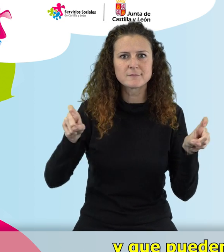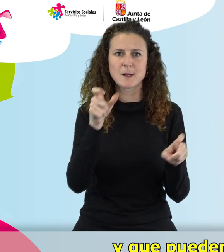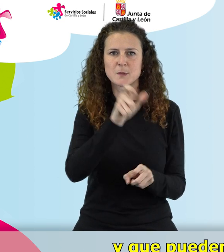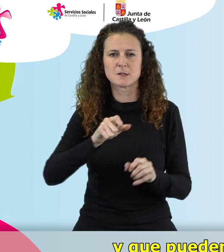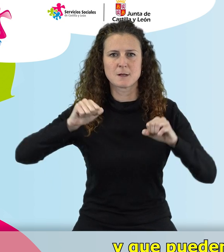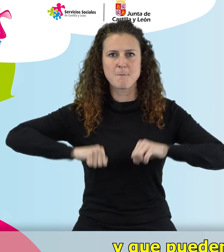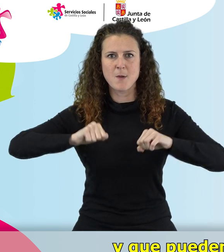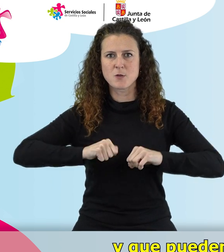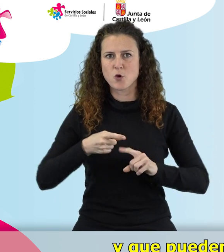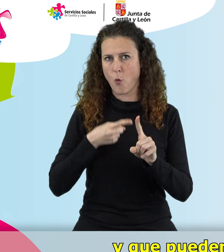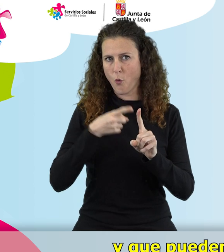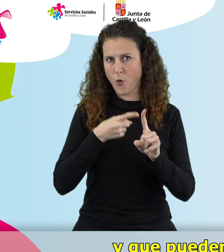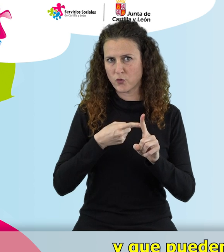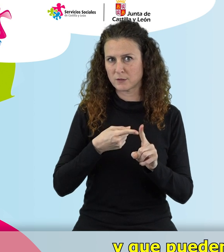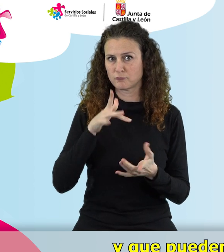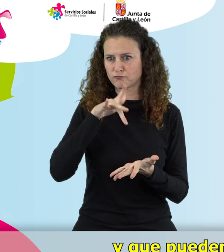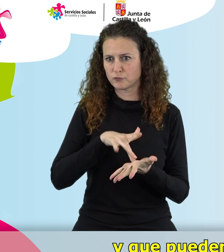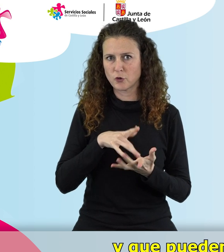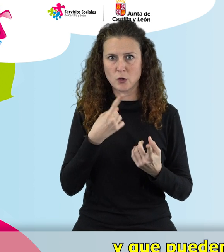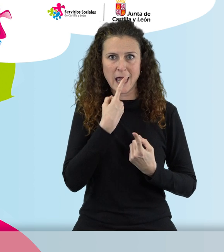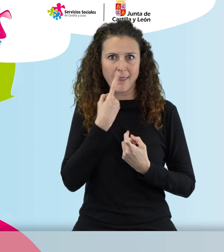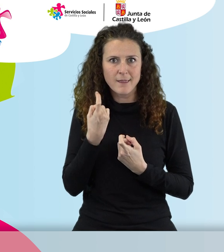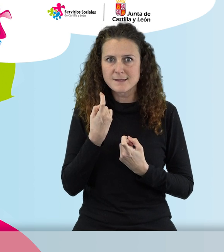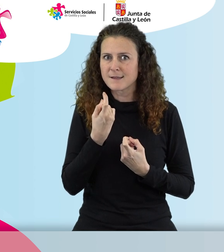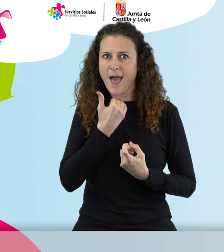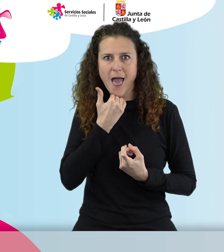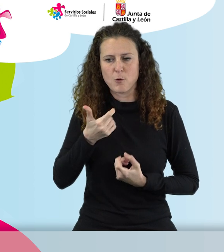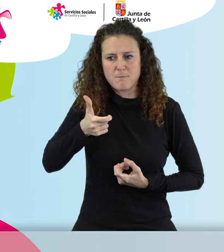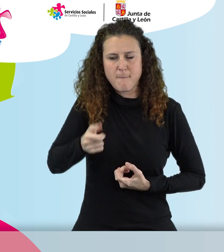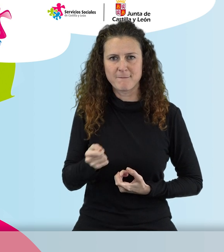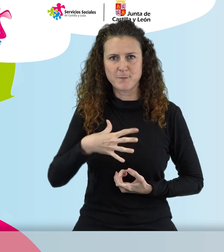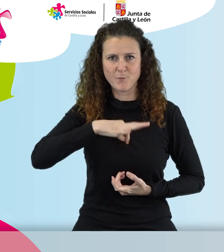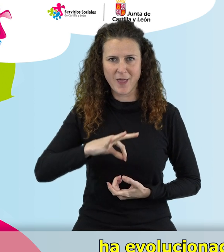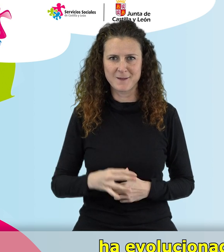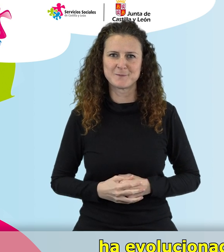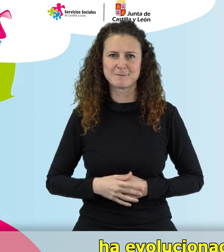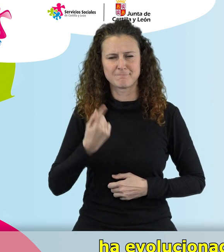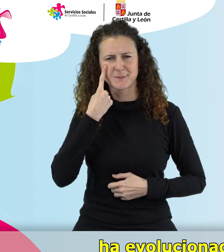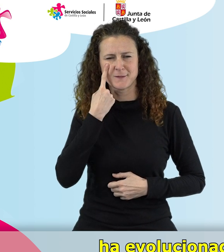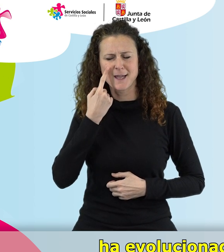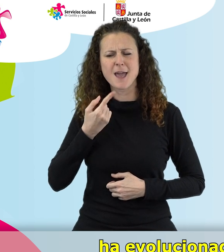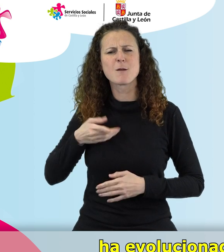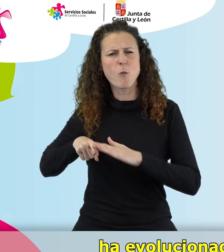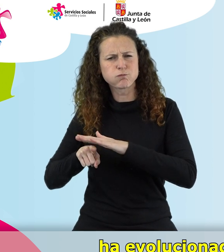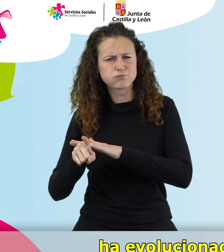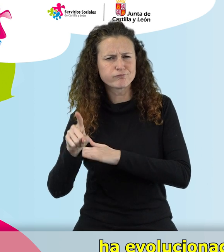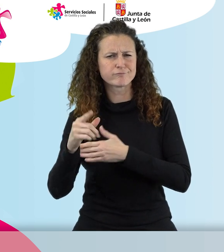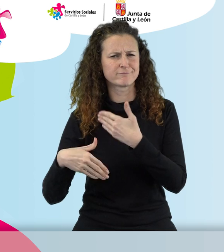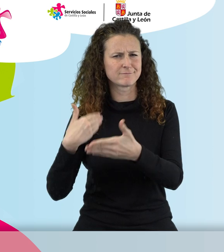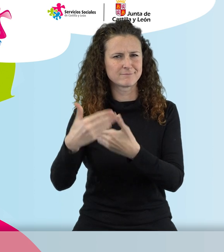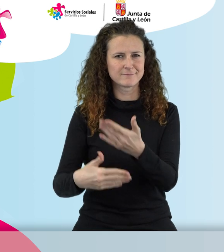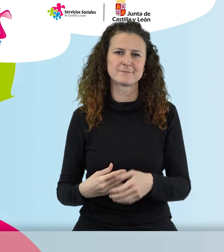y que pueden pulsar cuando necesitan alguna urgencia. Pero que, como veremos, ha evolucionado mucho en este tiempo.